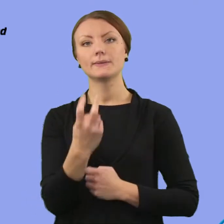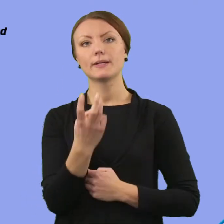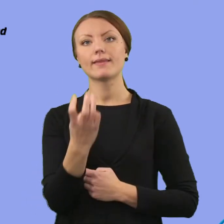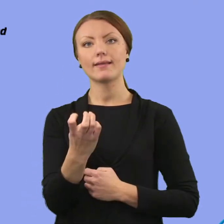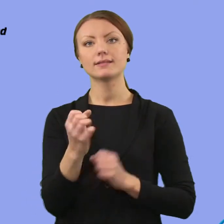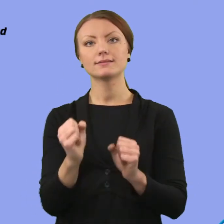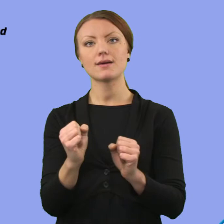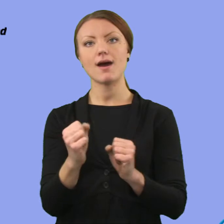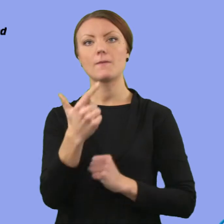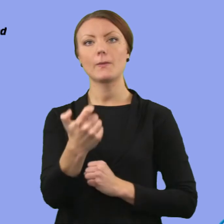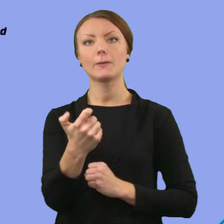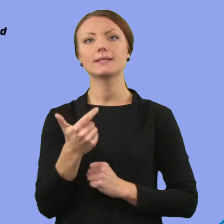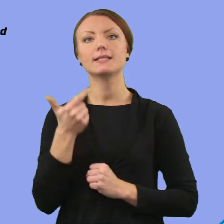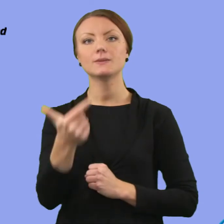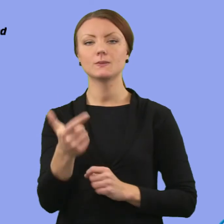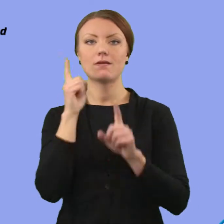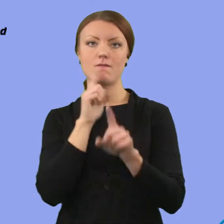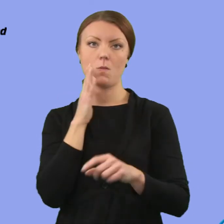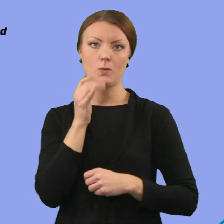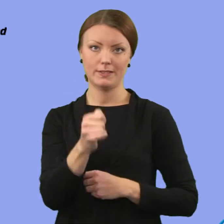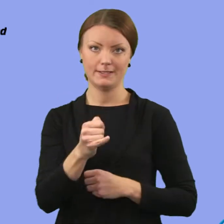att vara 70 000 invånare år 2030.